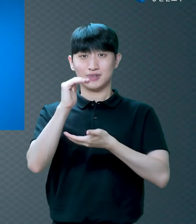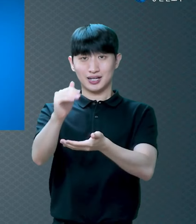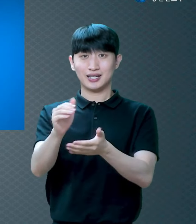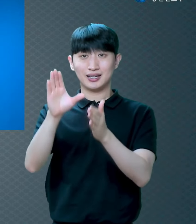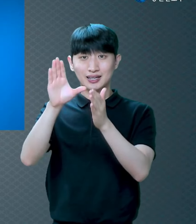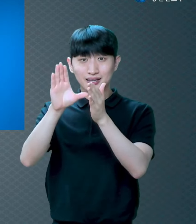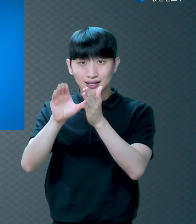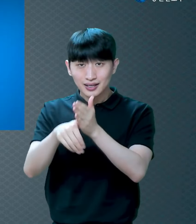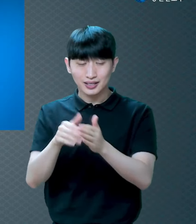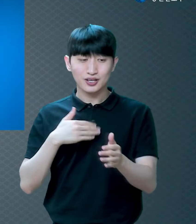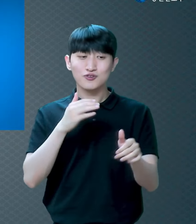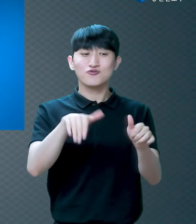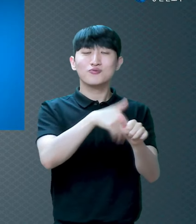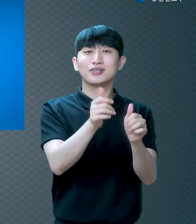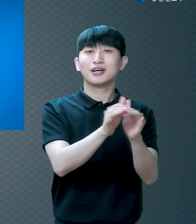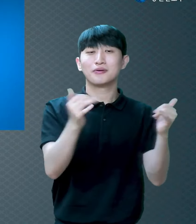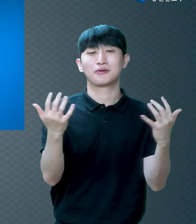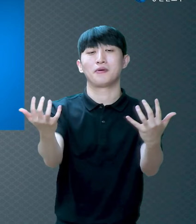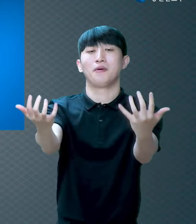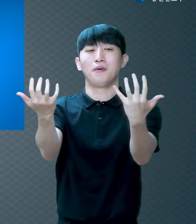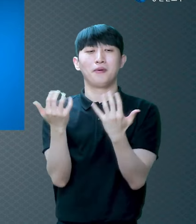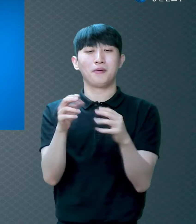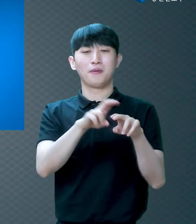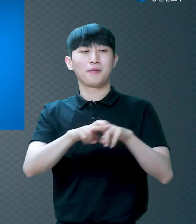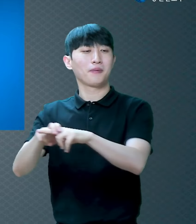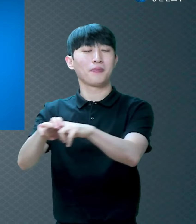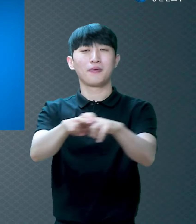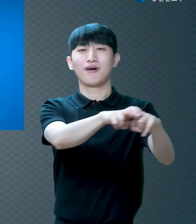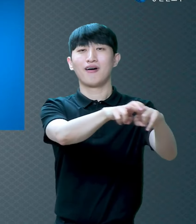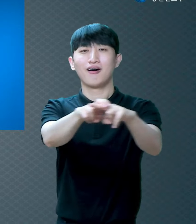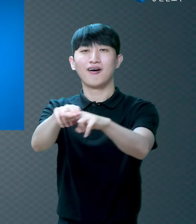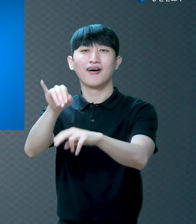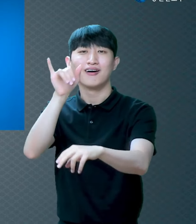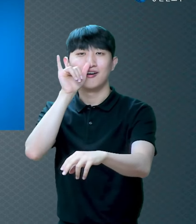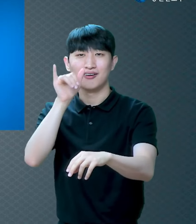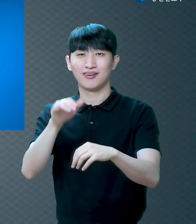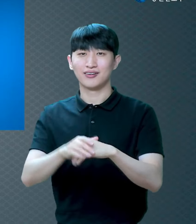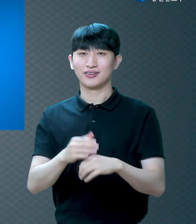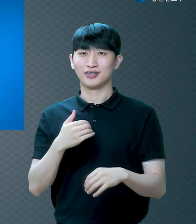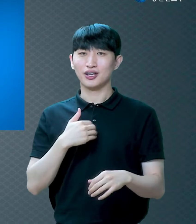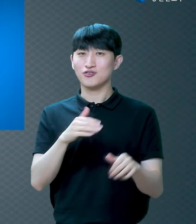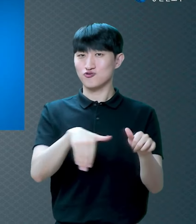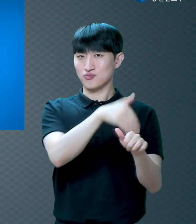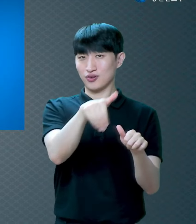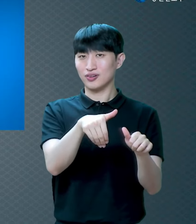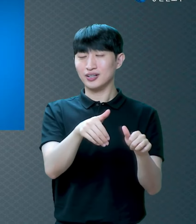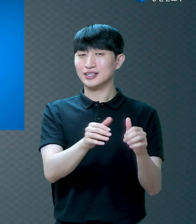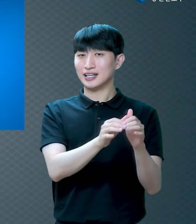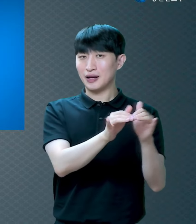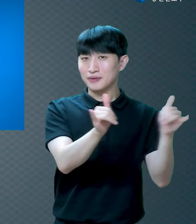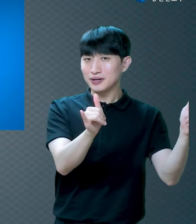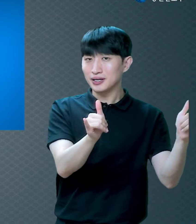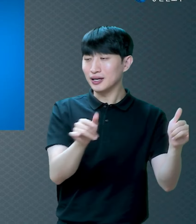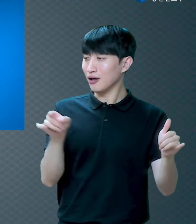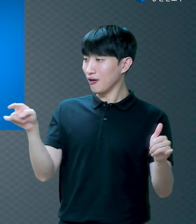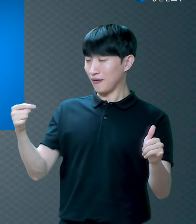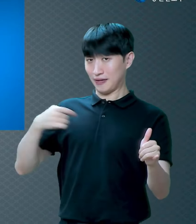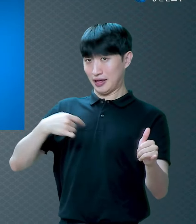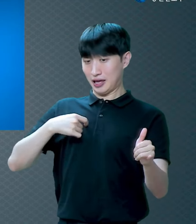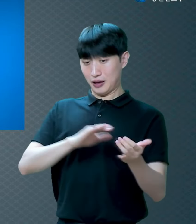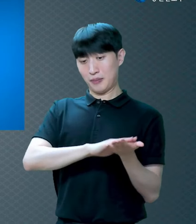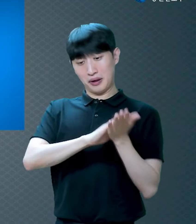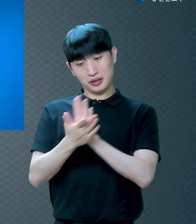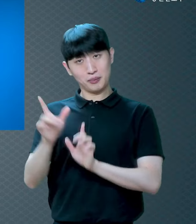그래서 처음에 제가 구원받고 한 1년간은요 집회할 때마다 한 10명씩 데리고 왔어요 왜?